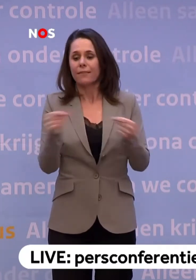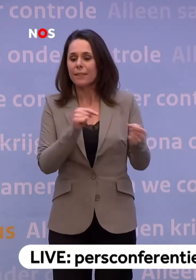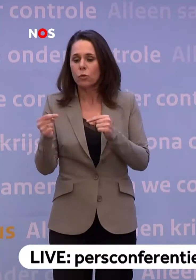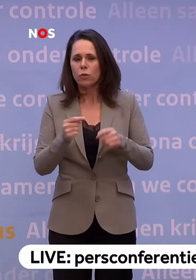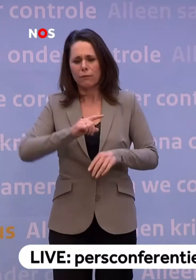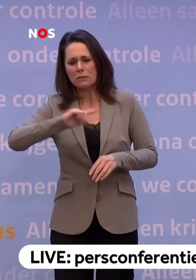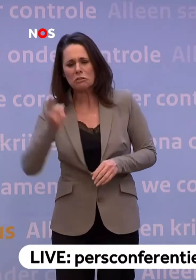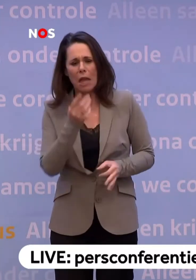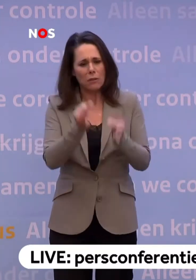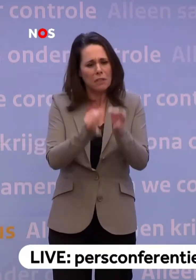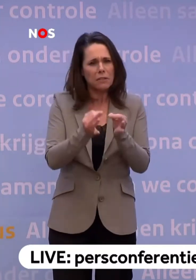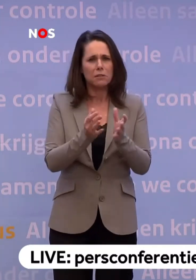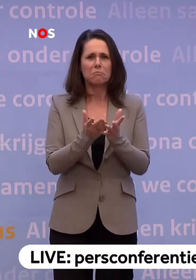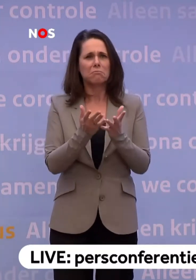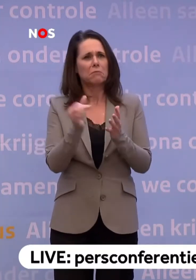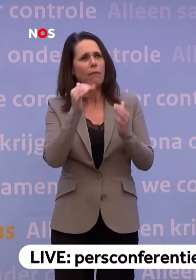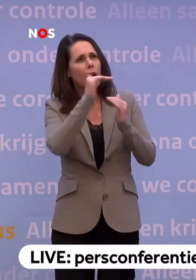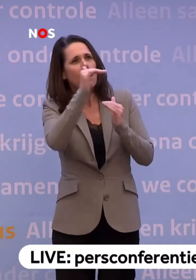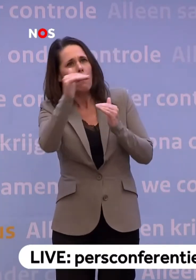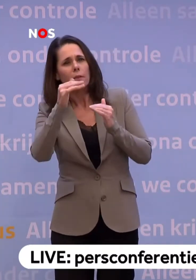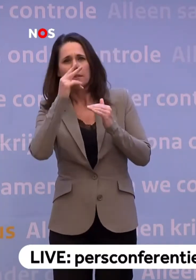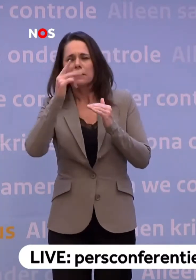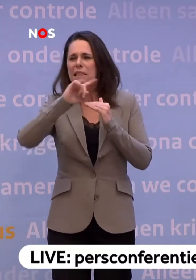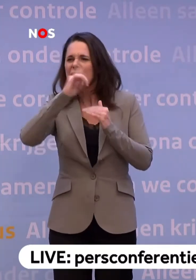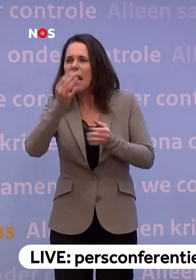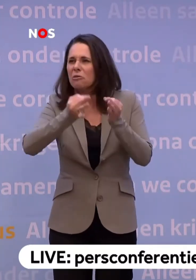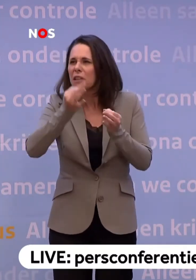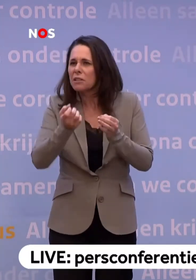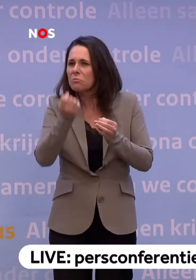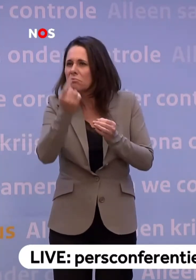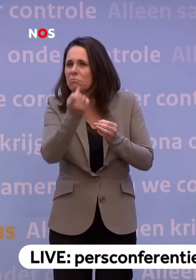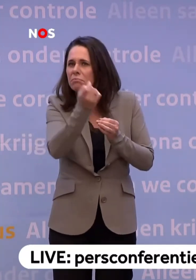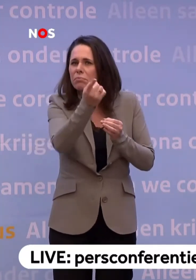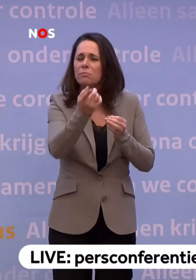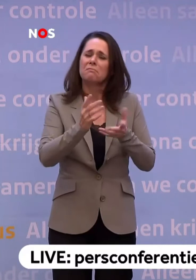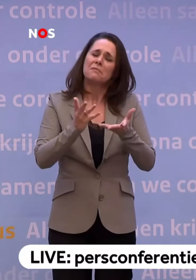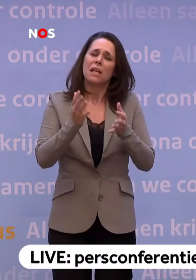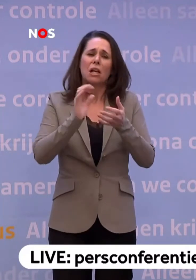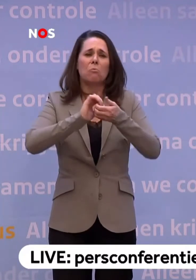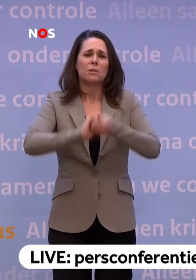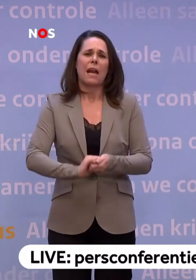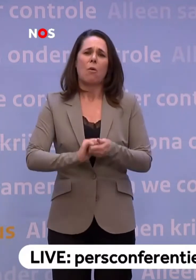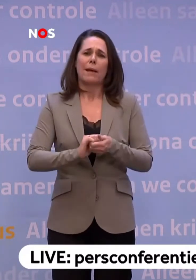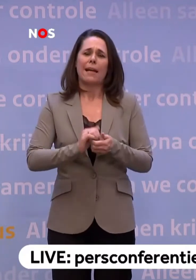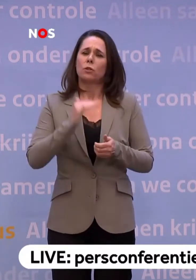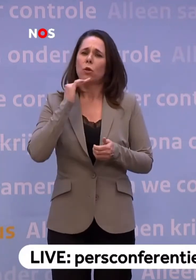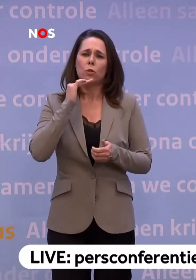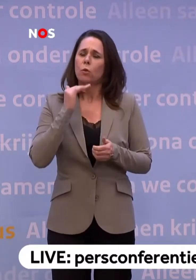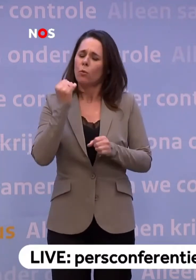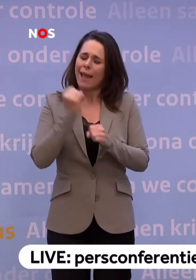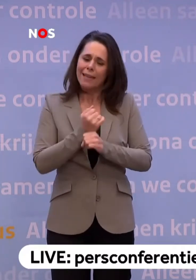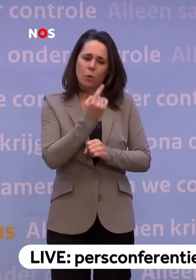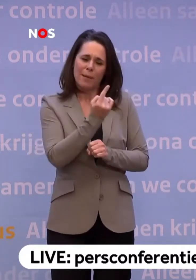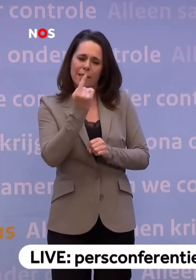sneltests. In verschillende landen zie je allerlei sneltests opduiken. Maar daar is de betrouwbaarheid ervan eigenlijk nog onvoldoende... ...om die daadwerkelijk op